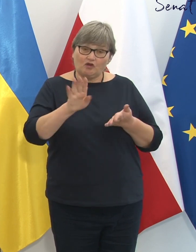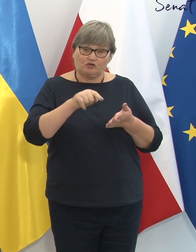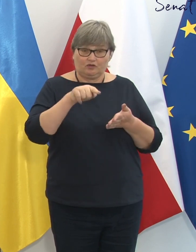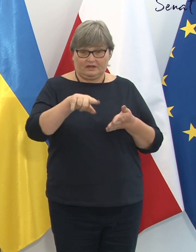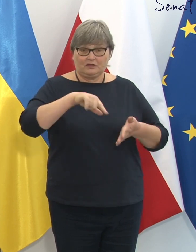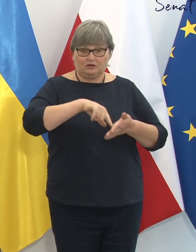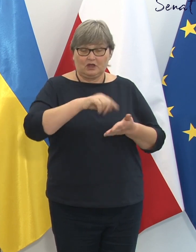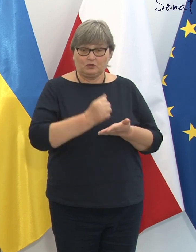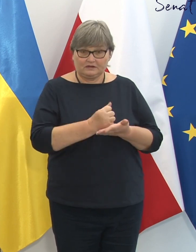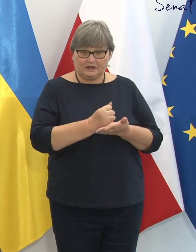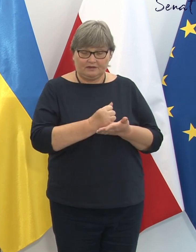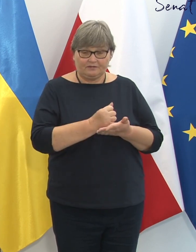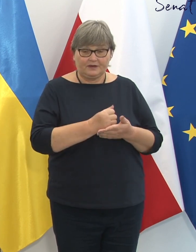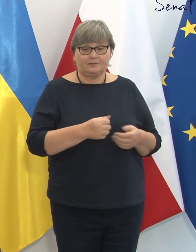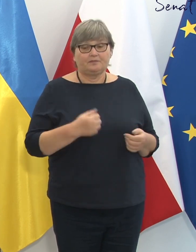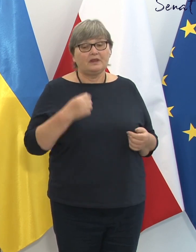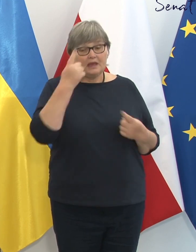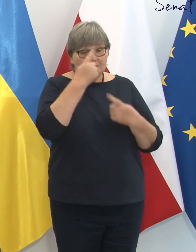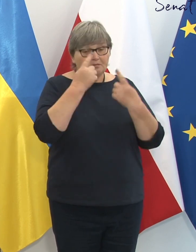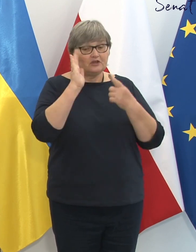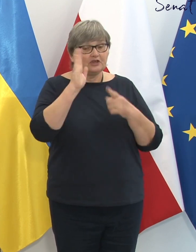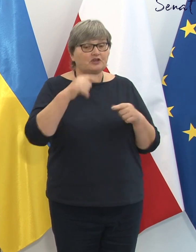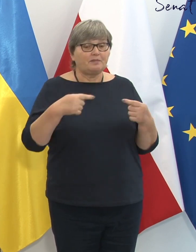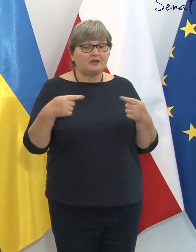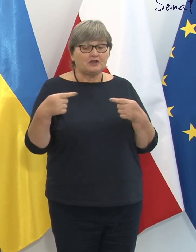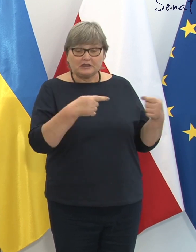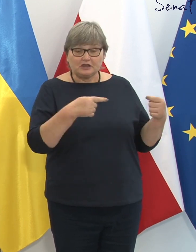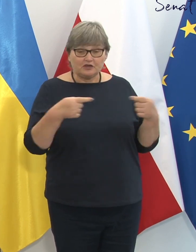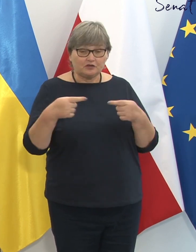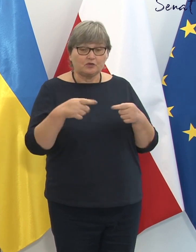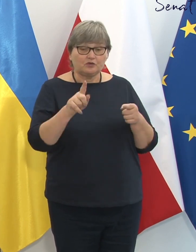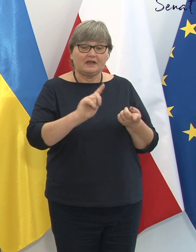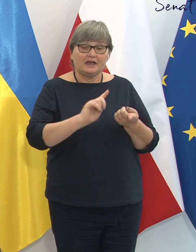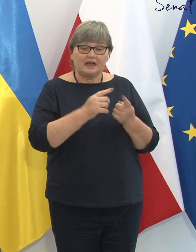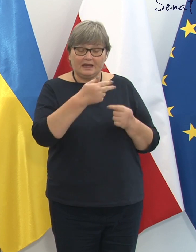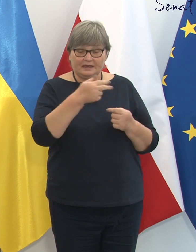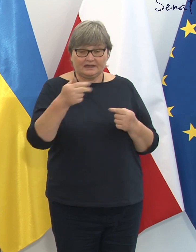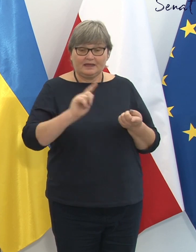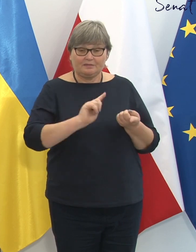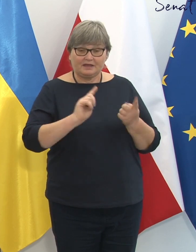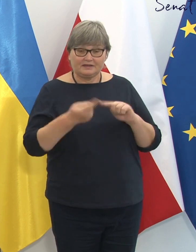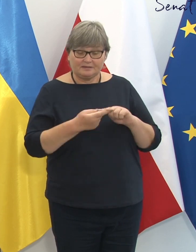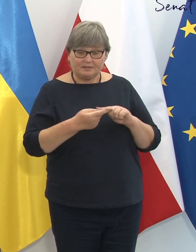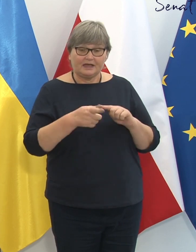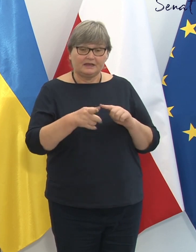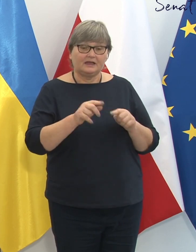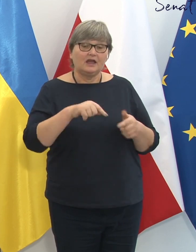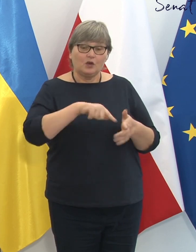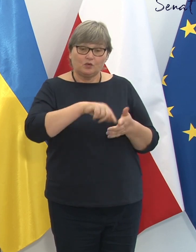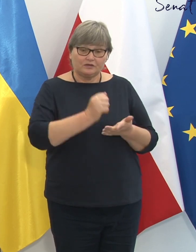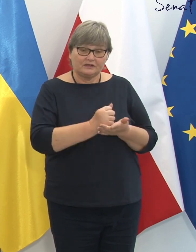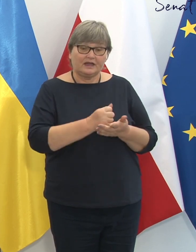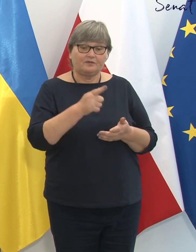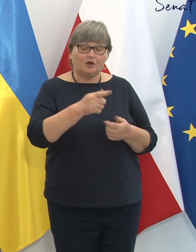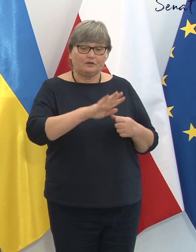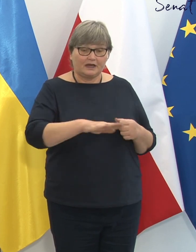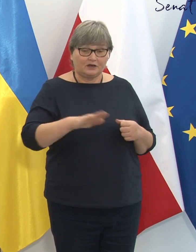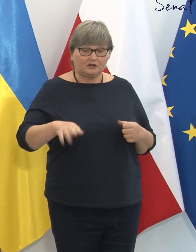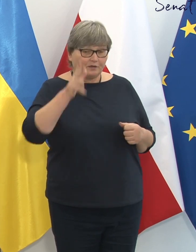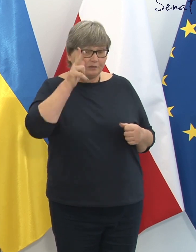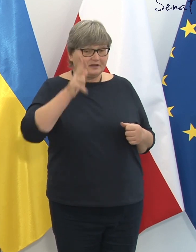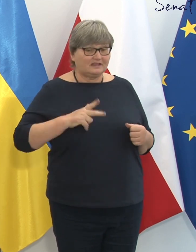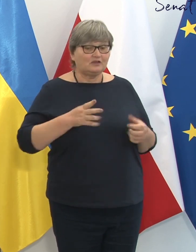Będzie też, spodziewam się, dyskusji o zmianie ustawy o Narodowym Instytucie Wolności, która to